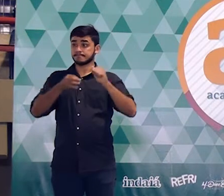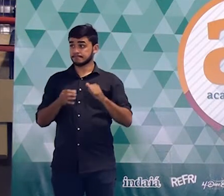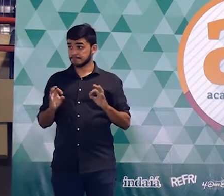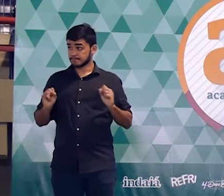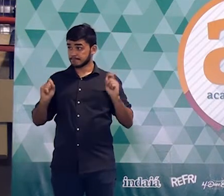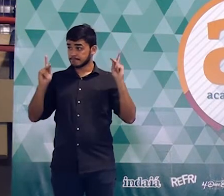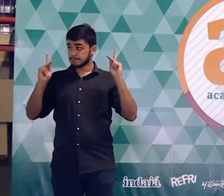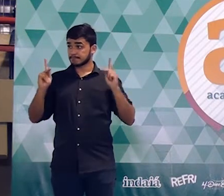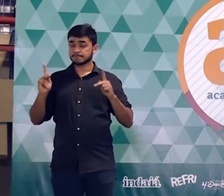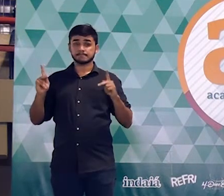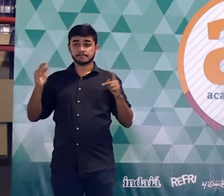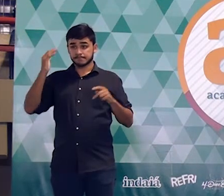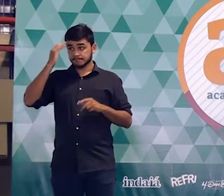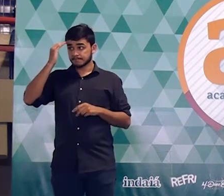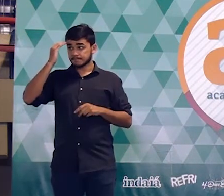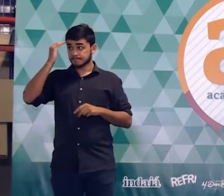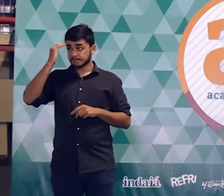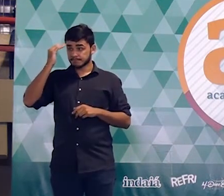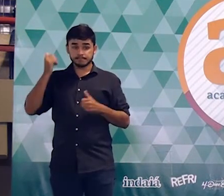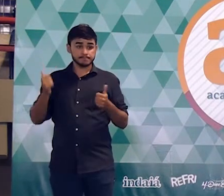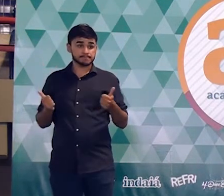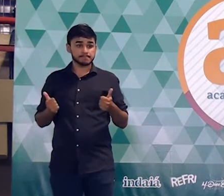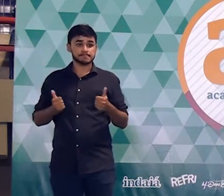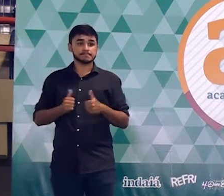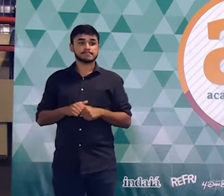Anotaram? Entenderam como é que faz essa questão?